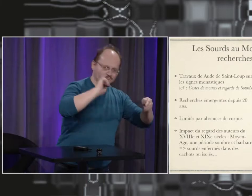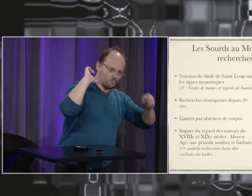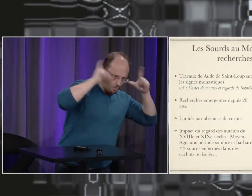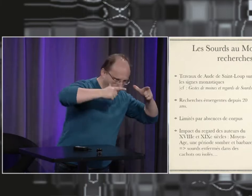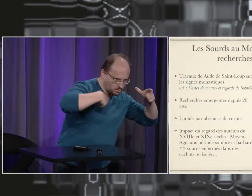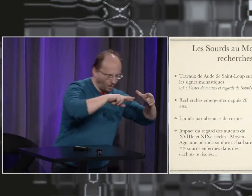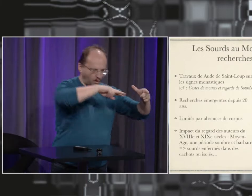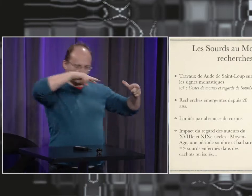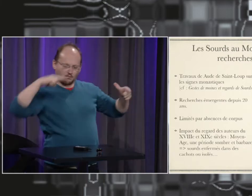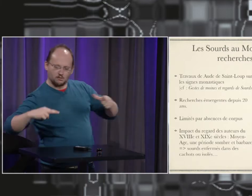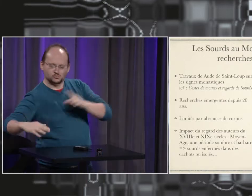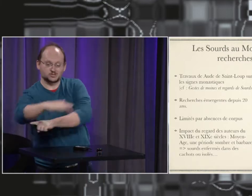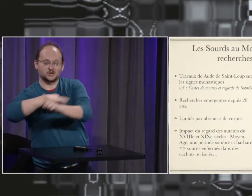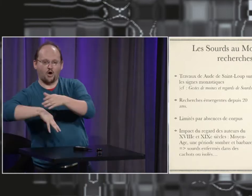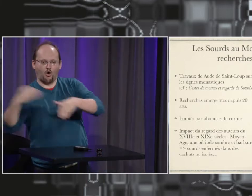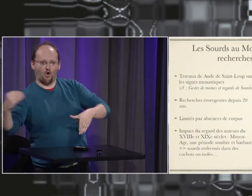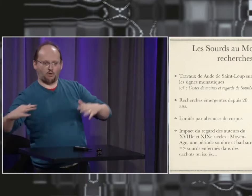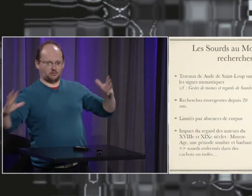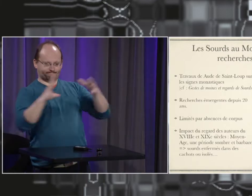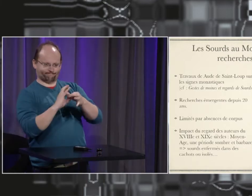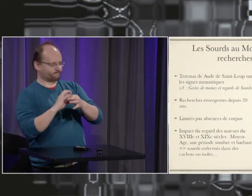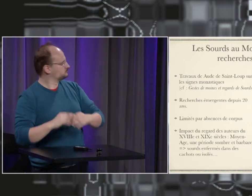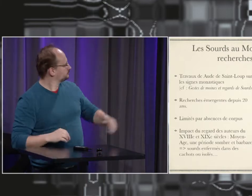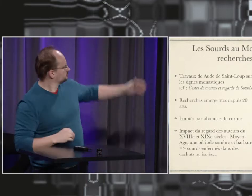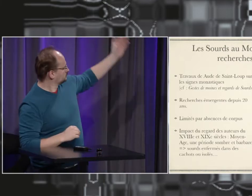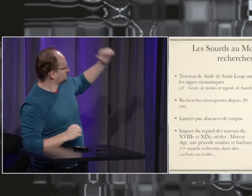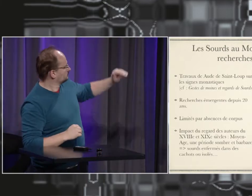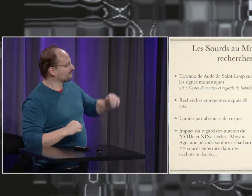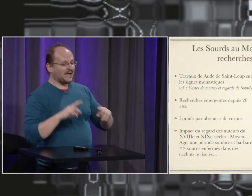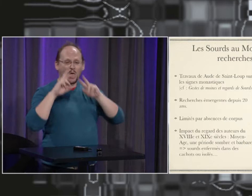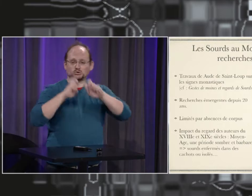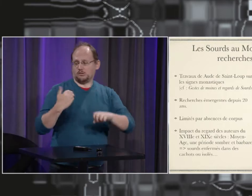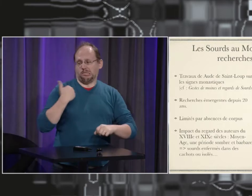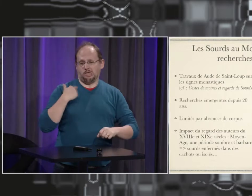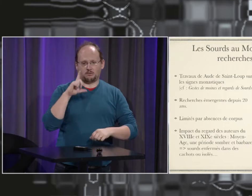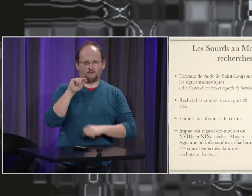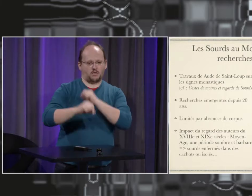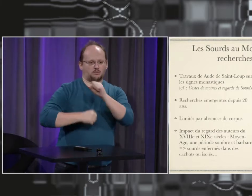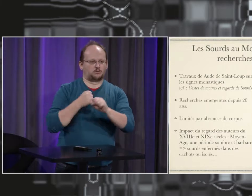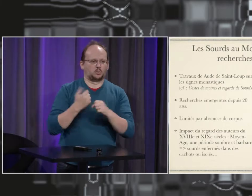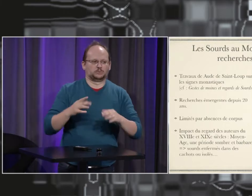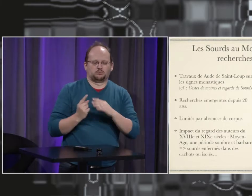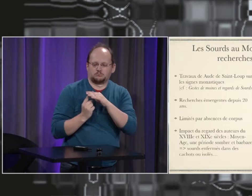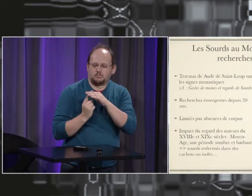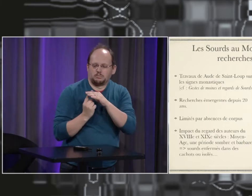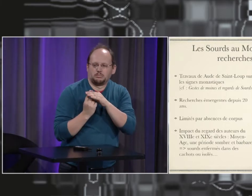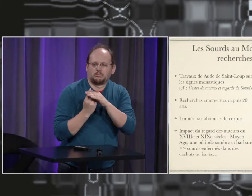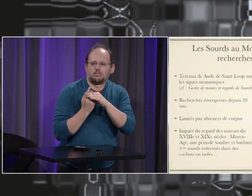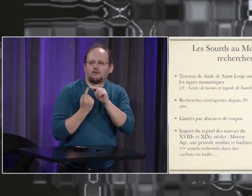j'ai essayé de voir le lien entre son travail sur les signes monastiques et ce qui se passait